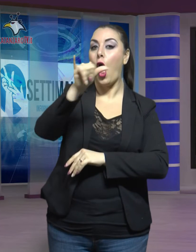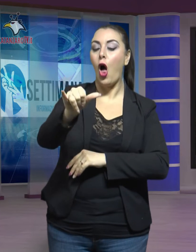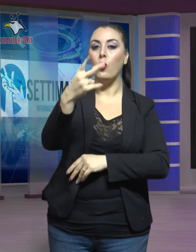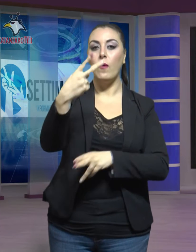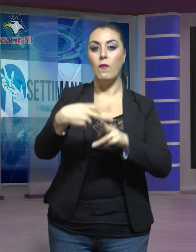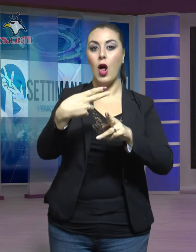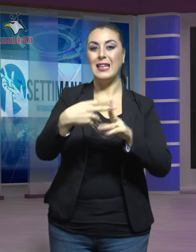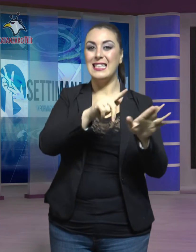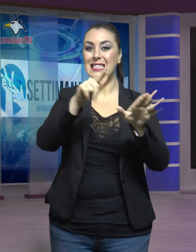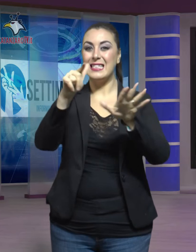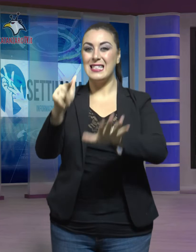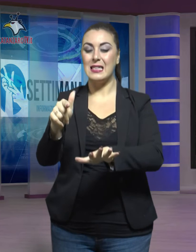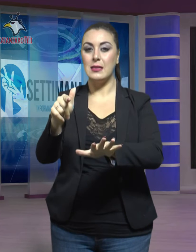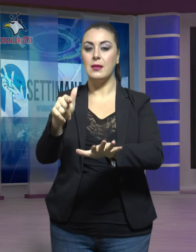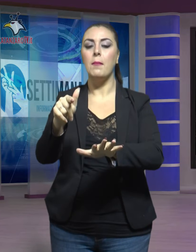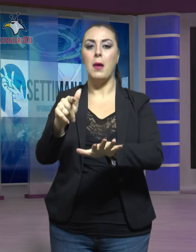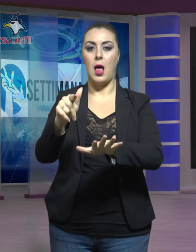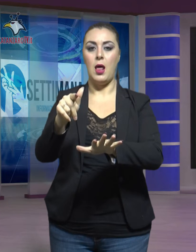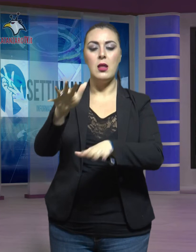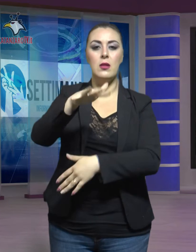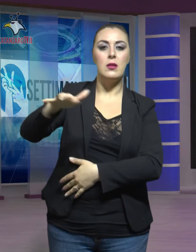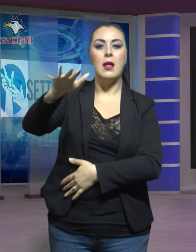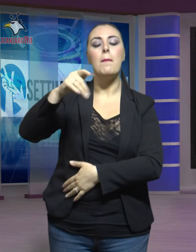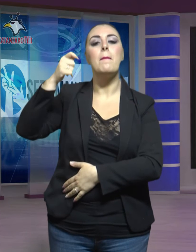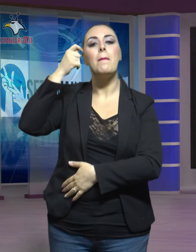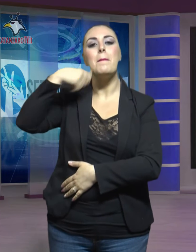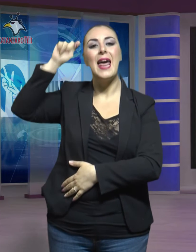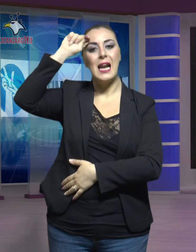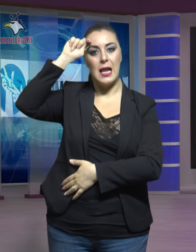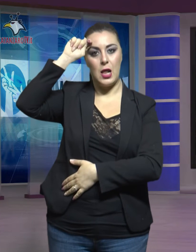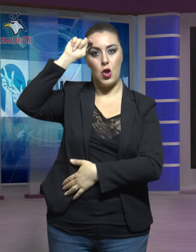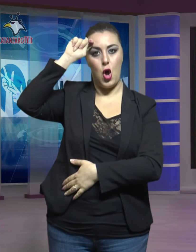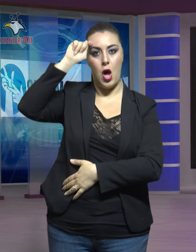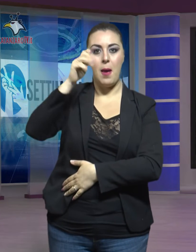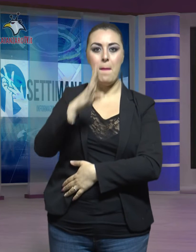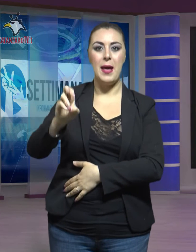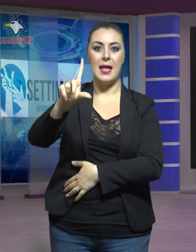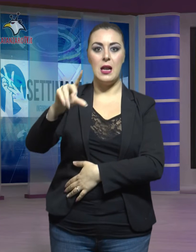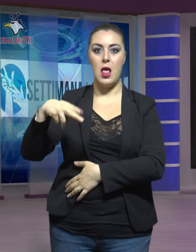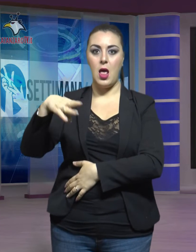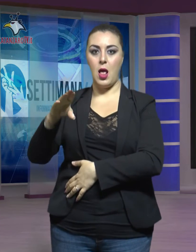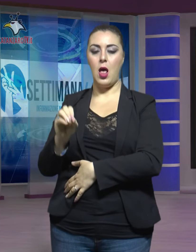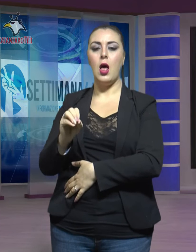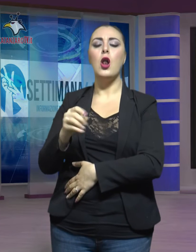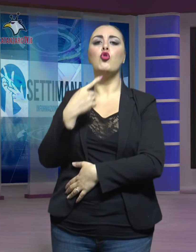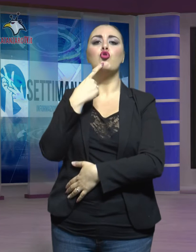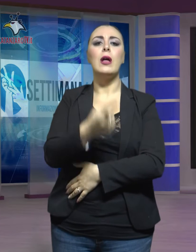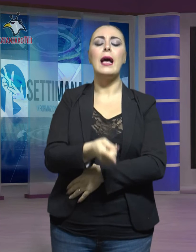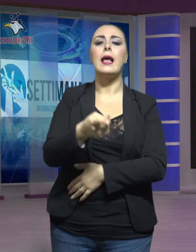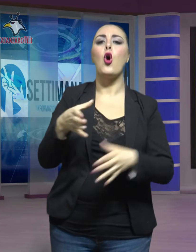destinazione Berlino. Lo ha annunciato la compagnia aerea Ryanair in un